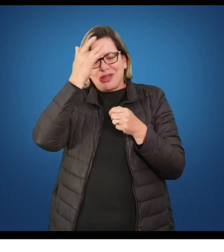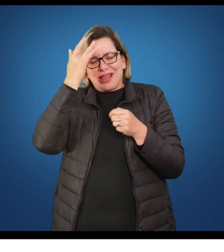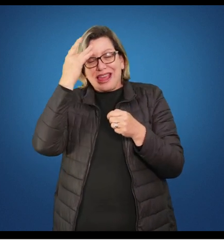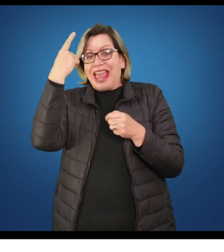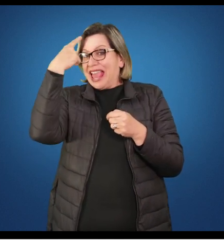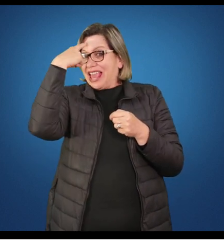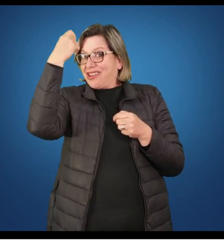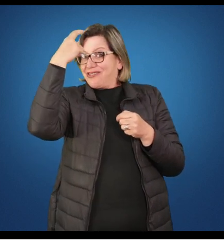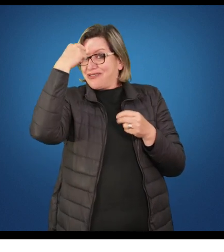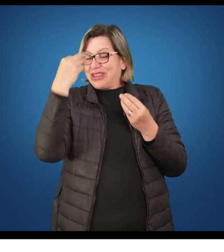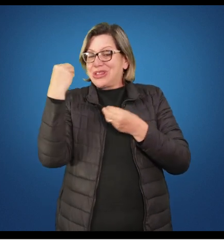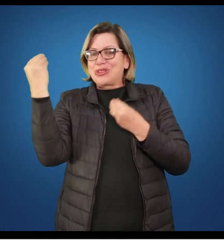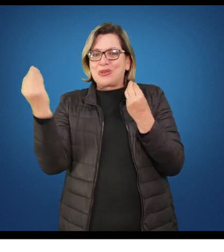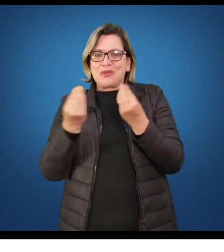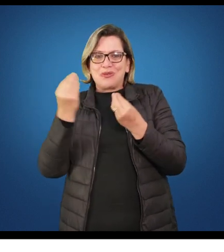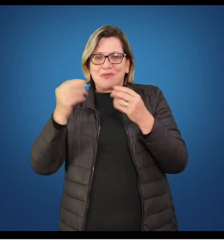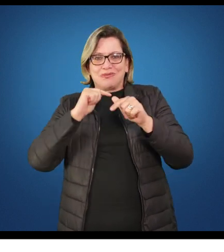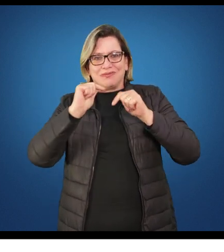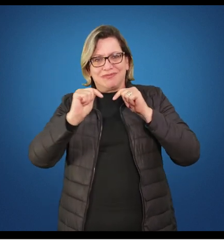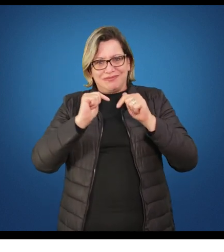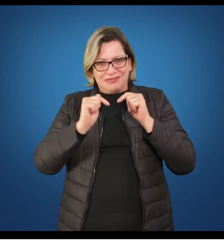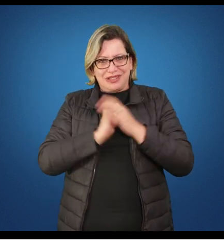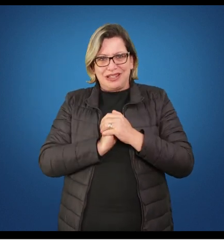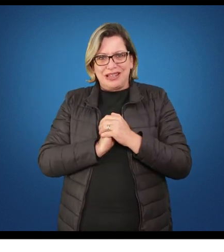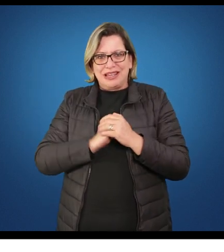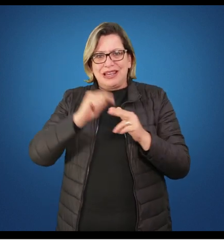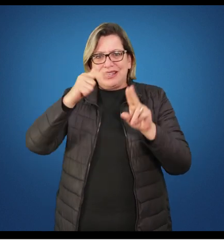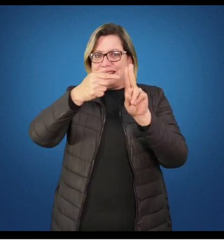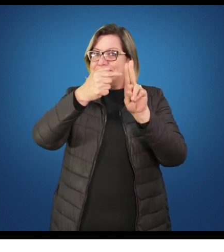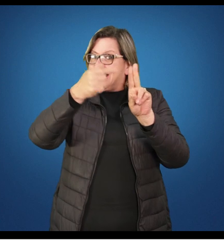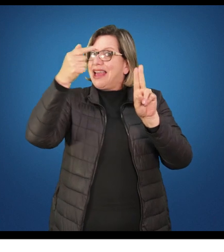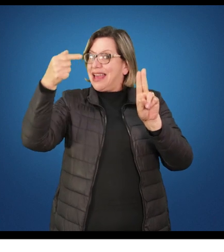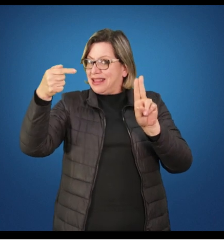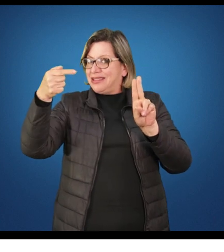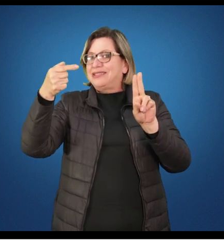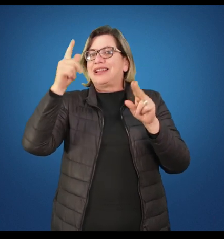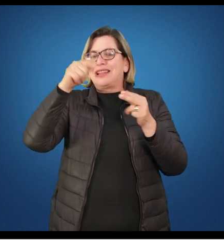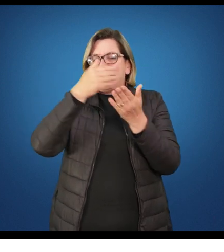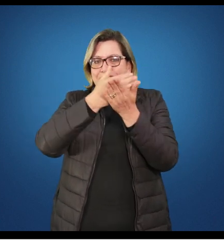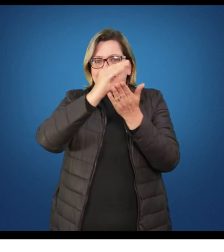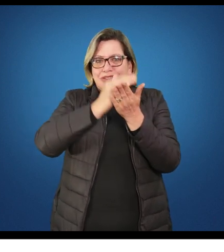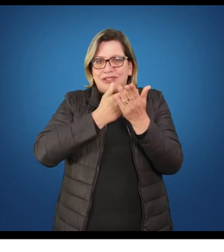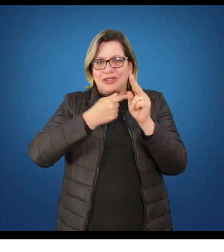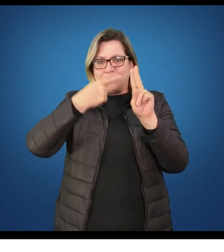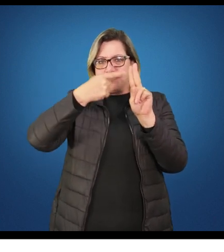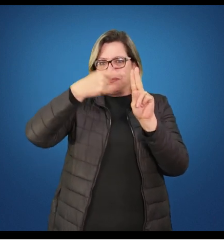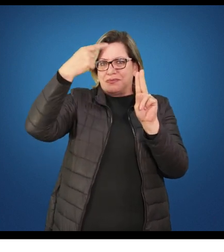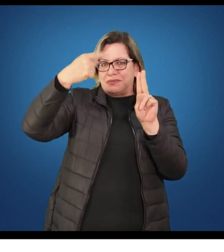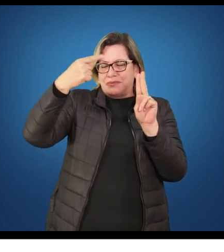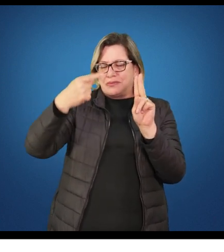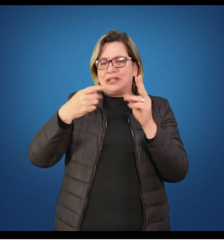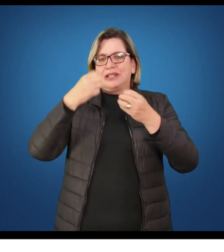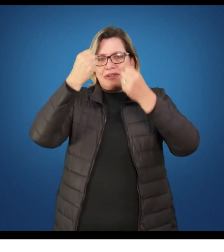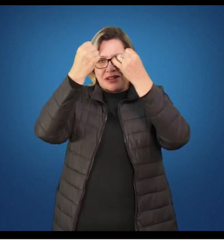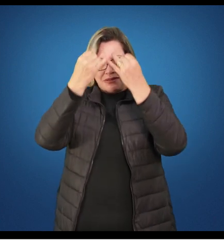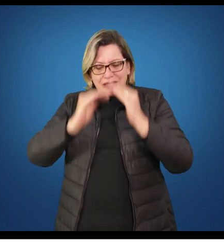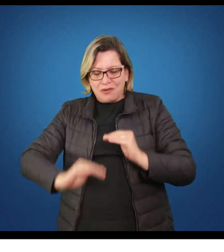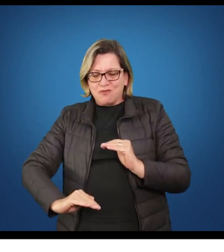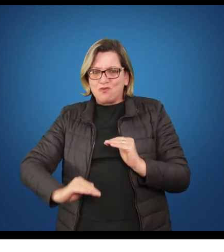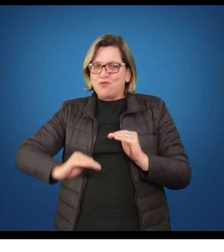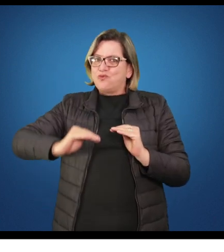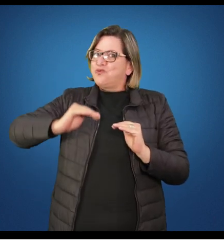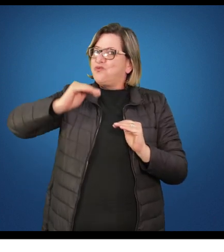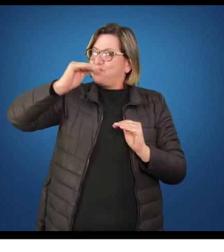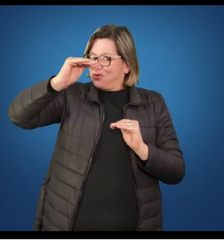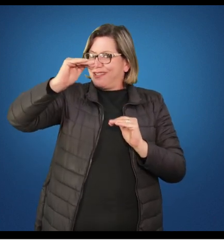possibilidades de trabalho. Como eu disse, são sete unidades divididas entre uma unidade que vai tratar do crescimento,